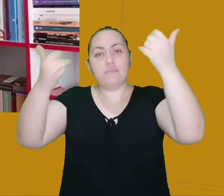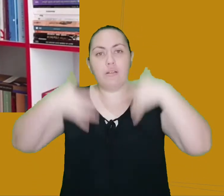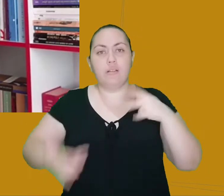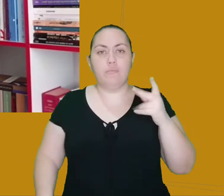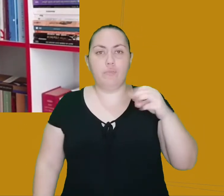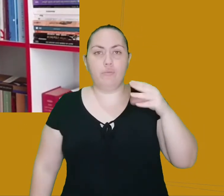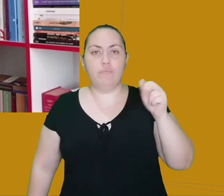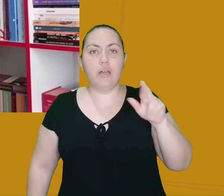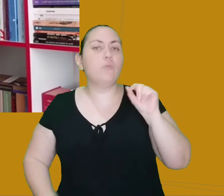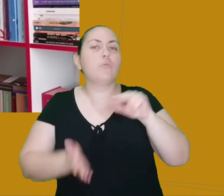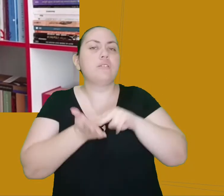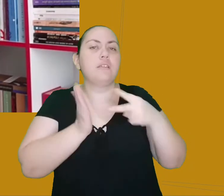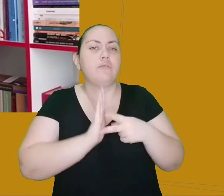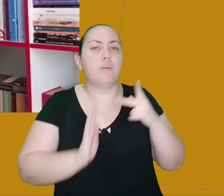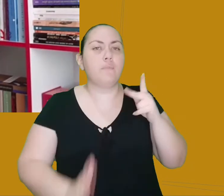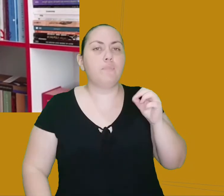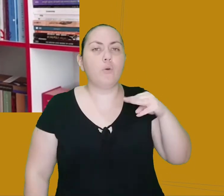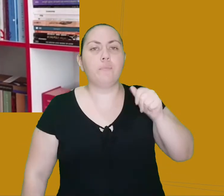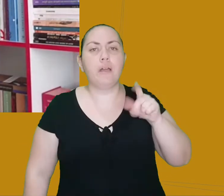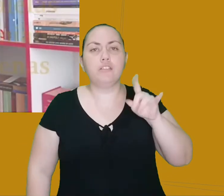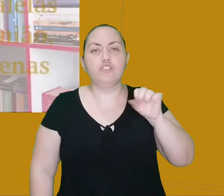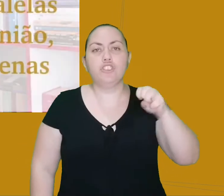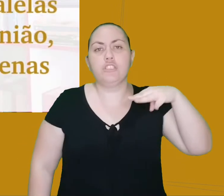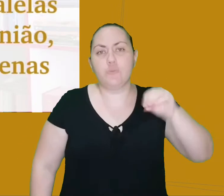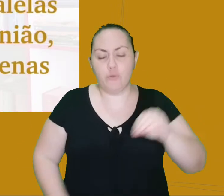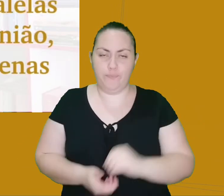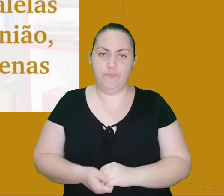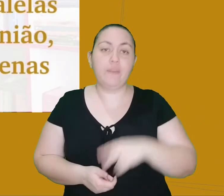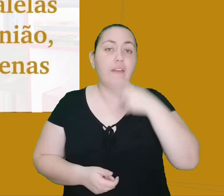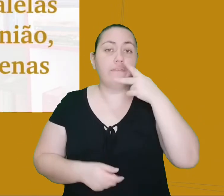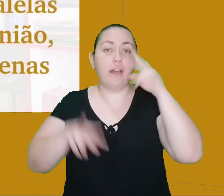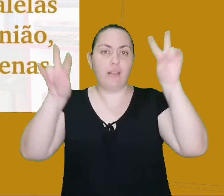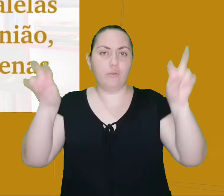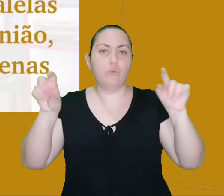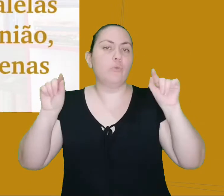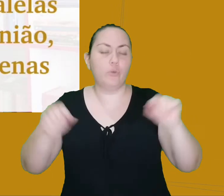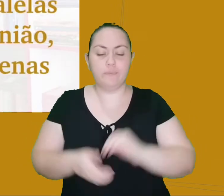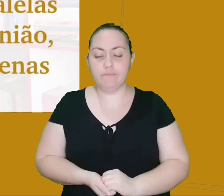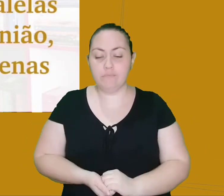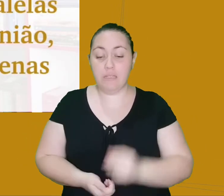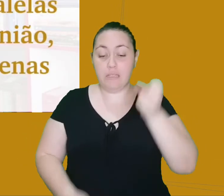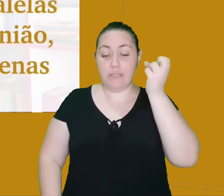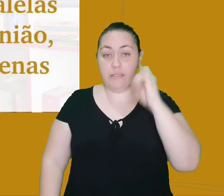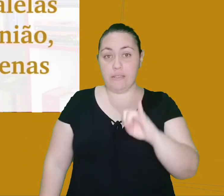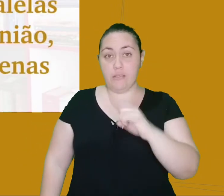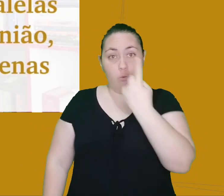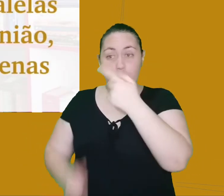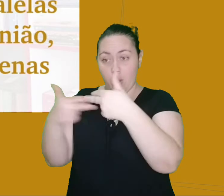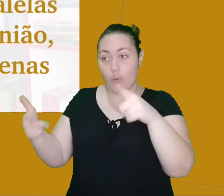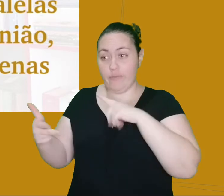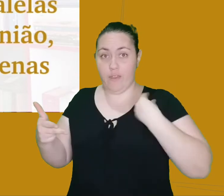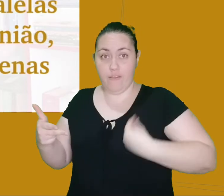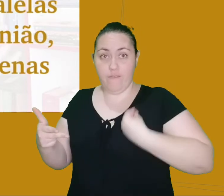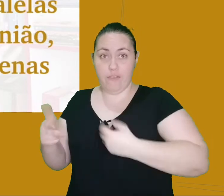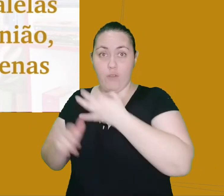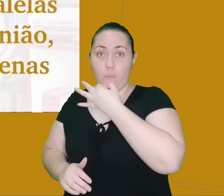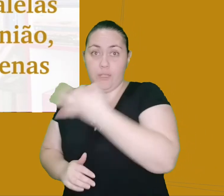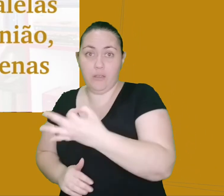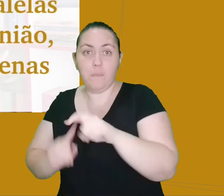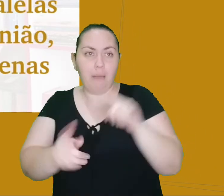dele são as seguintes. Se uma coisa pode existir na opinião, sem existir na realidade, e existir na realidade, sem